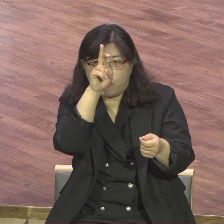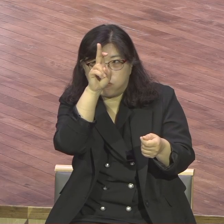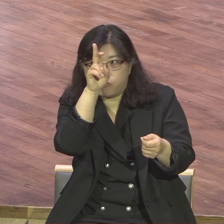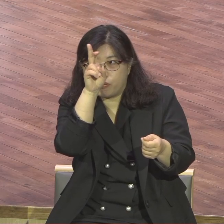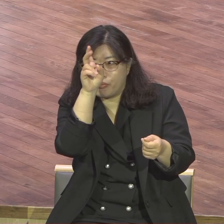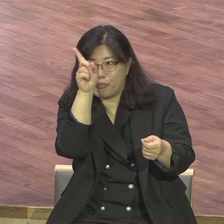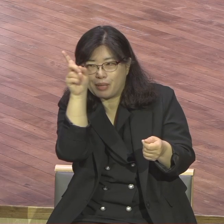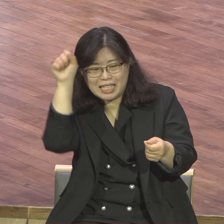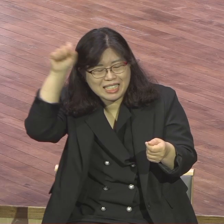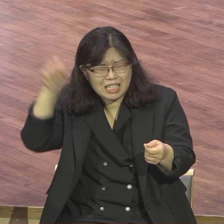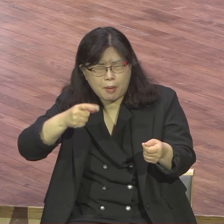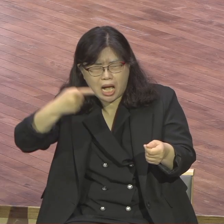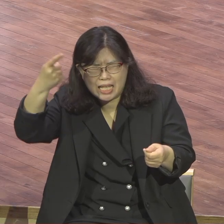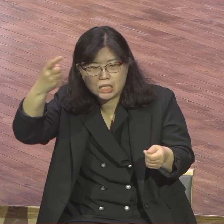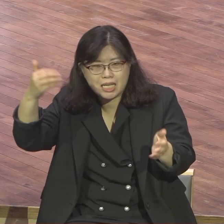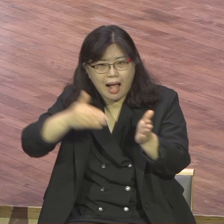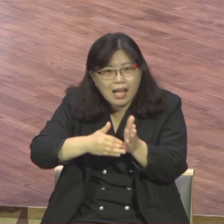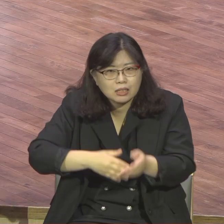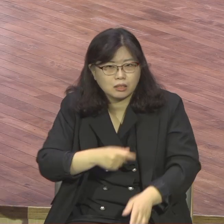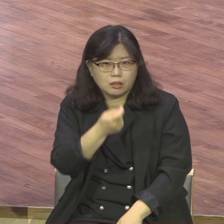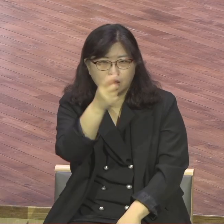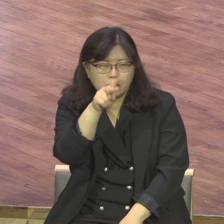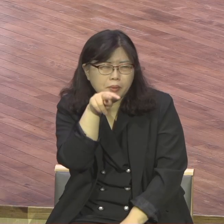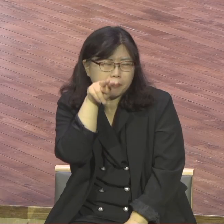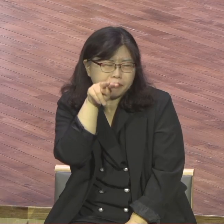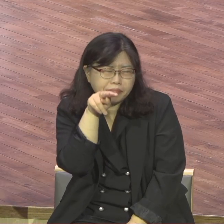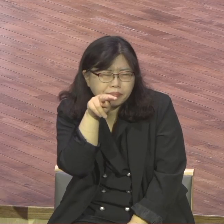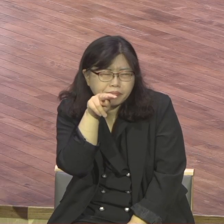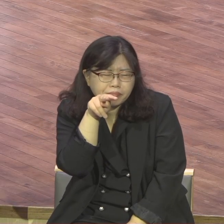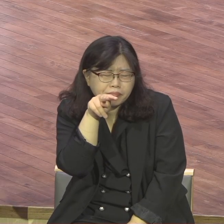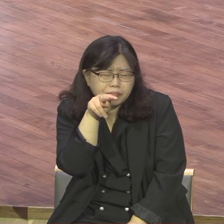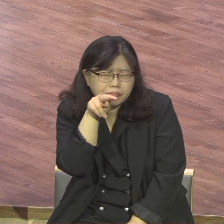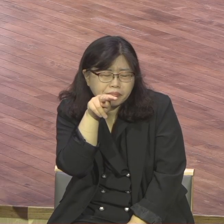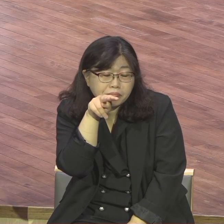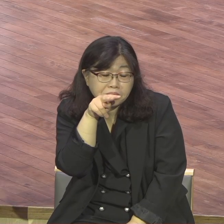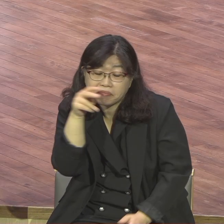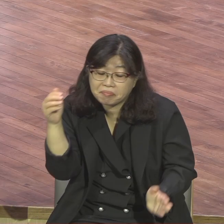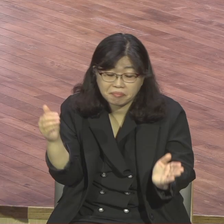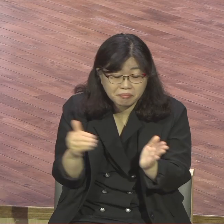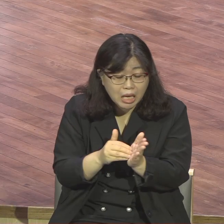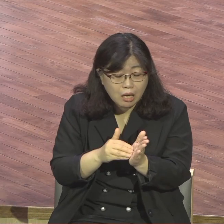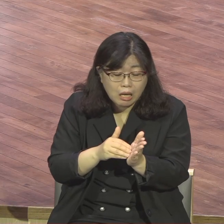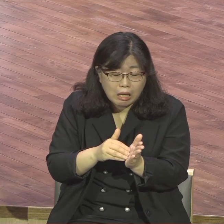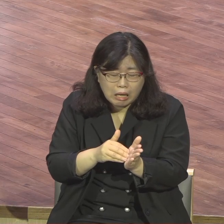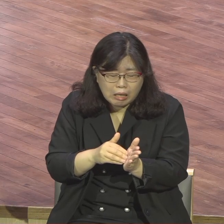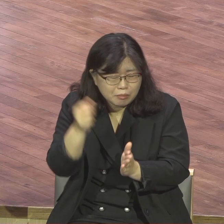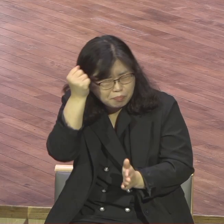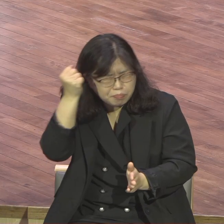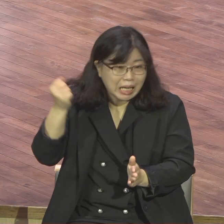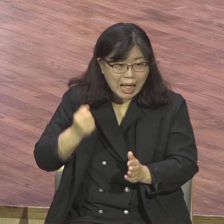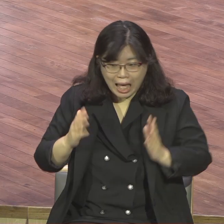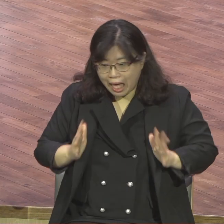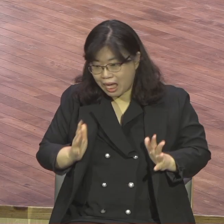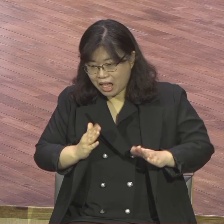컨디션이 안 좋으면 은혜 받겠습니까 그러니까 예배를 가장